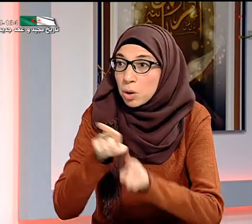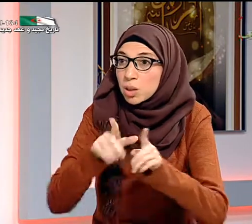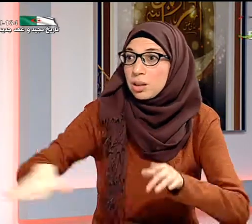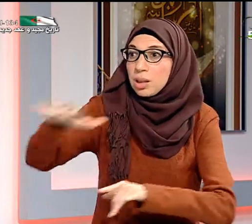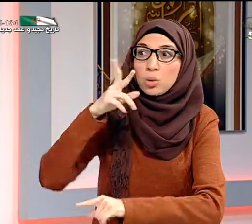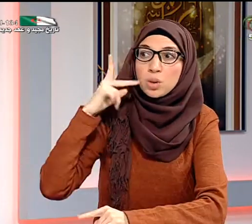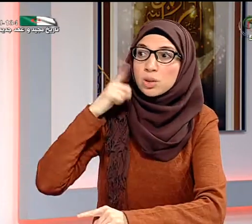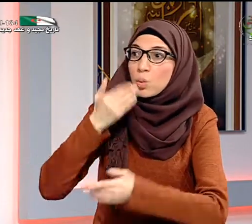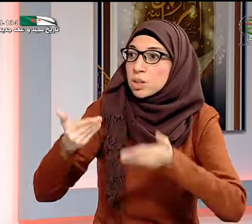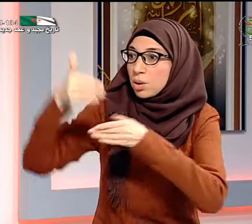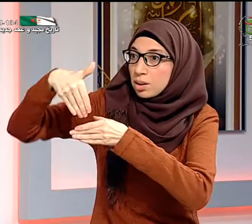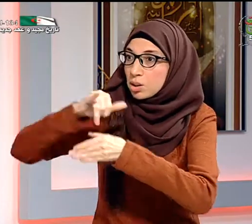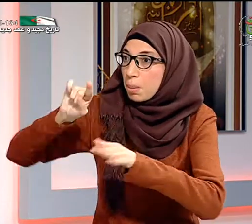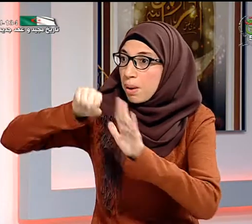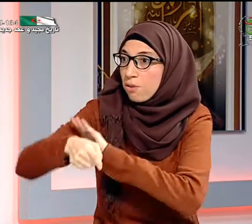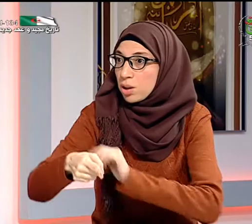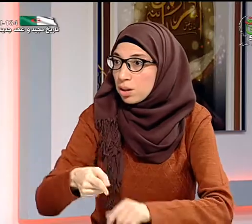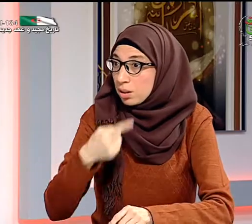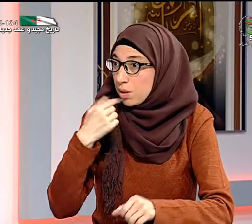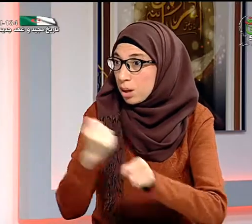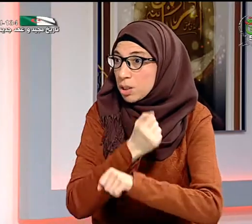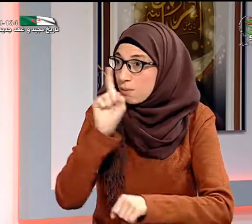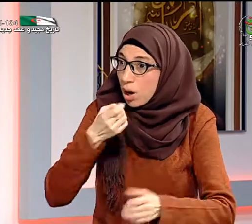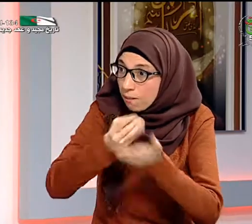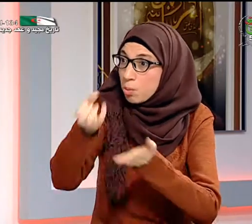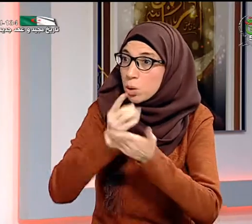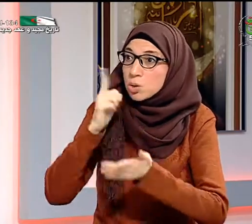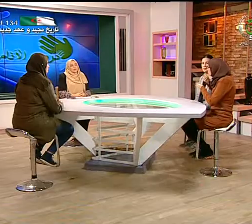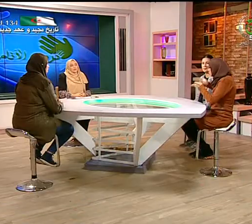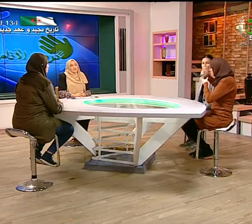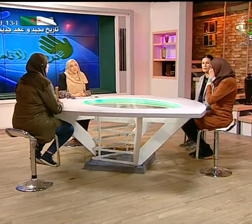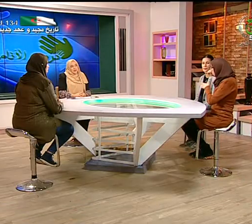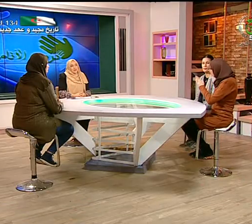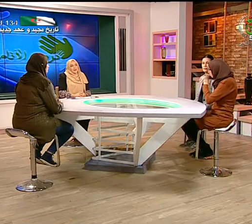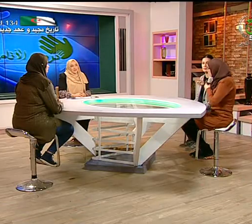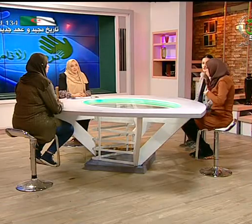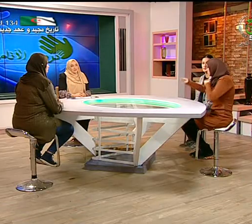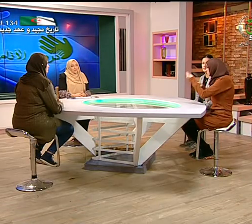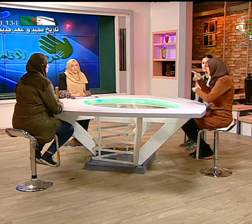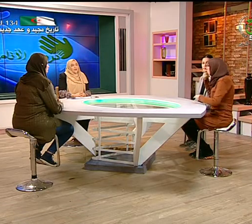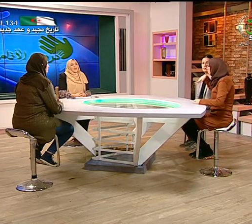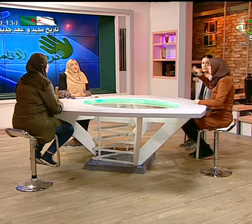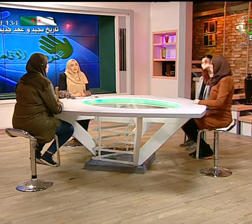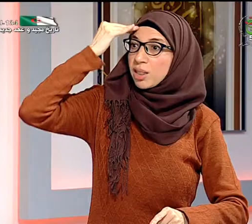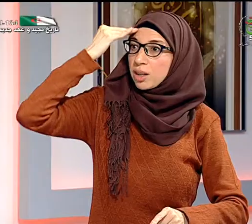تتمكنين من الكتابة يقول ما قد تعلمت يعني هناك نقص الإعلام يظن الجميع أن الأشخاص الصم لا يمكنهم